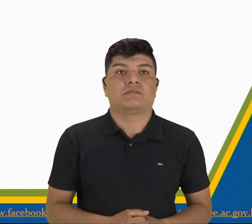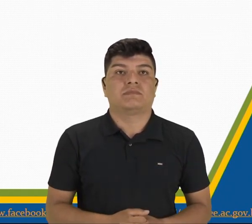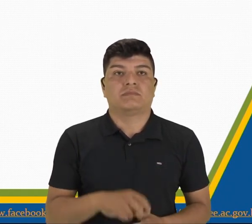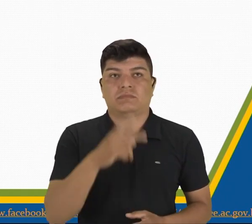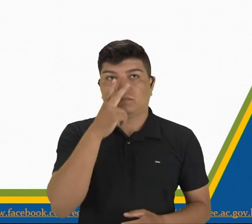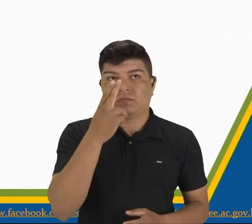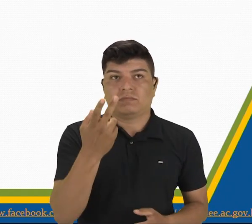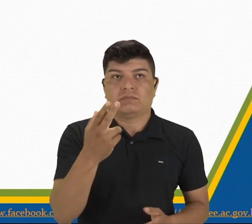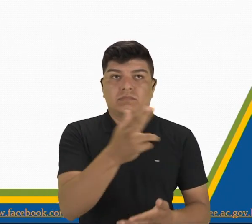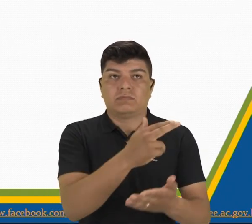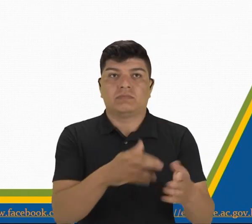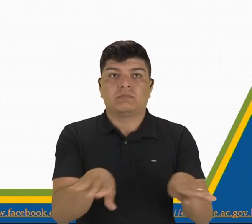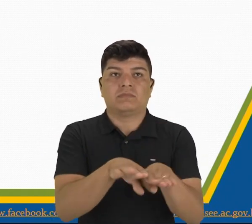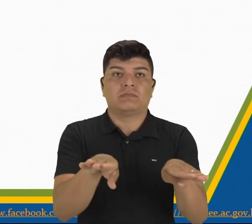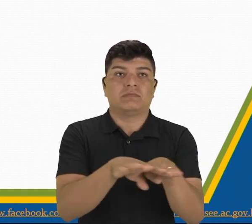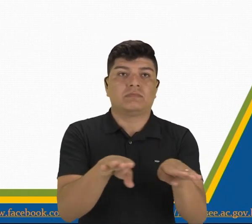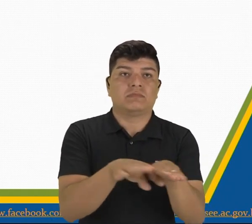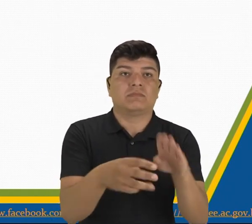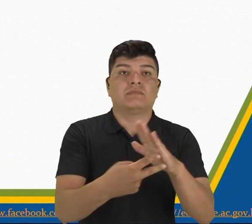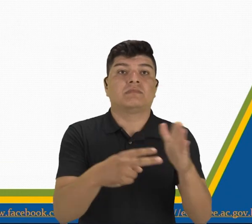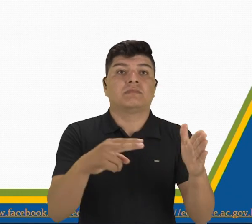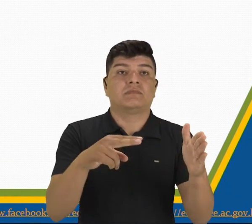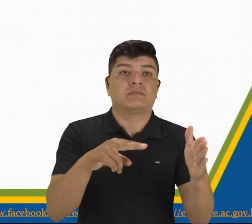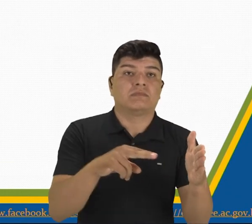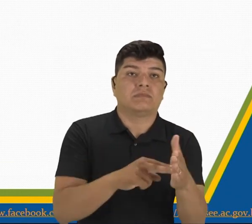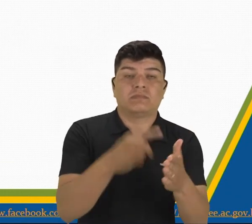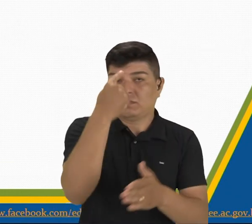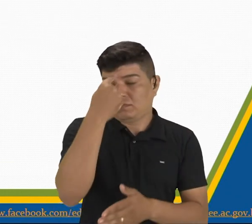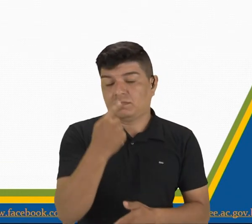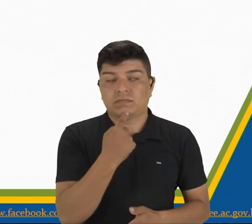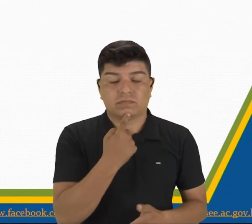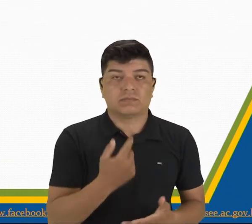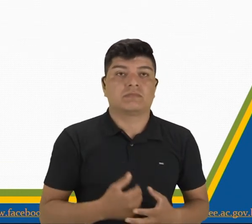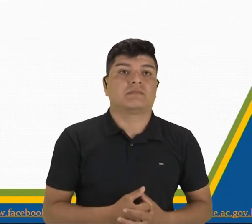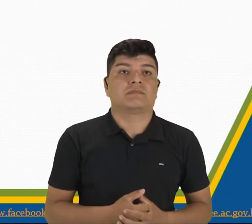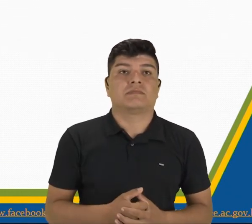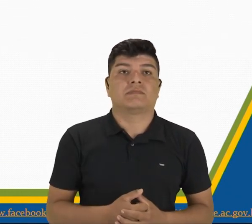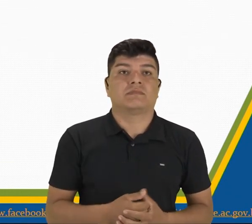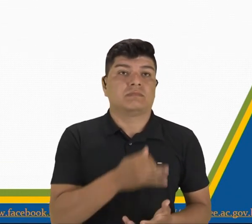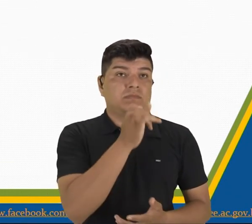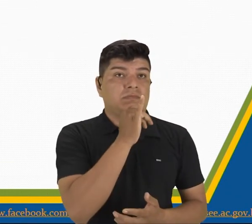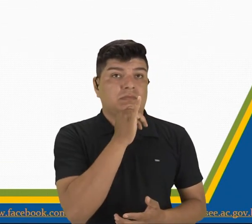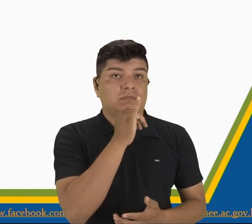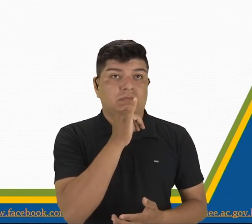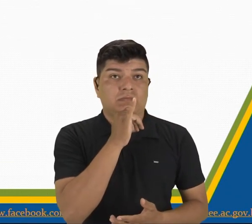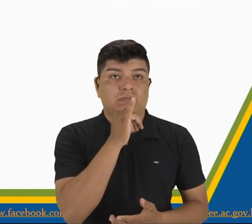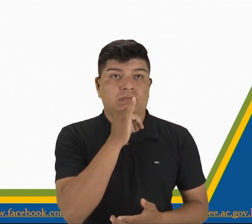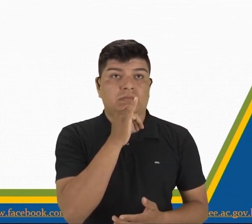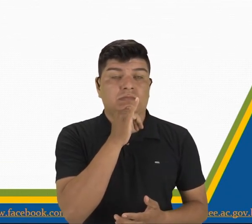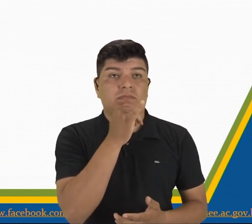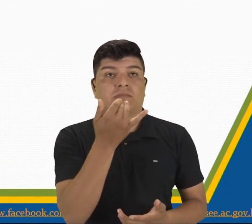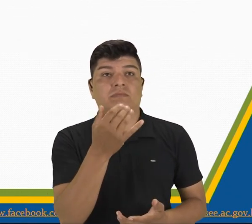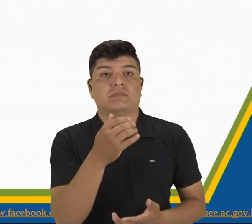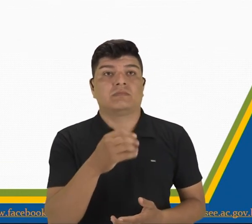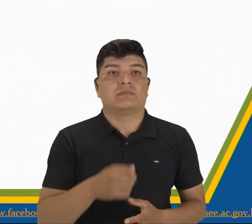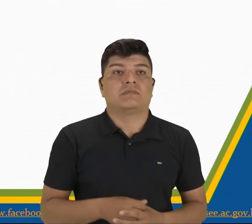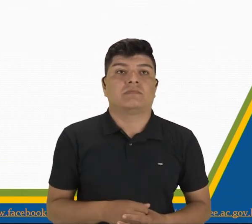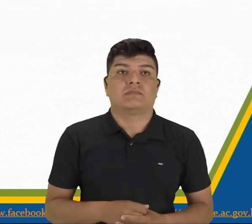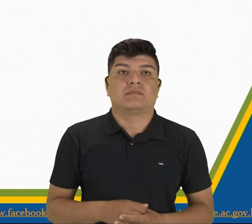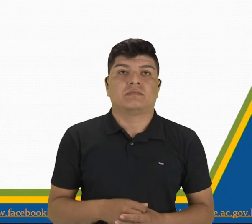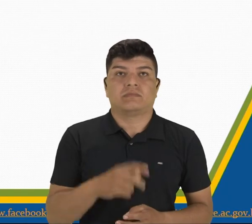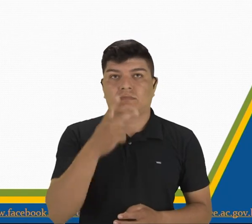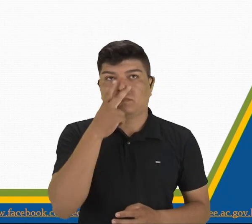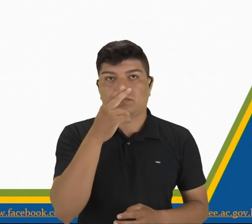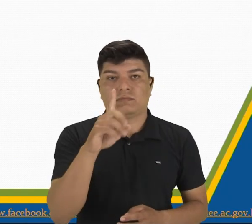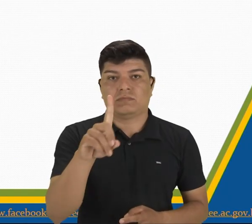Iconográfico, iconográfico quiere decir en imagen, como por ejemplo, la de San Jorge y el dragón,